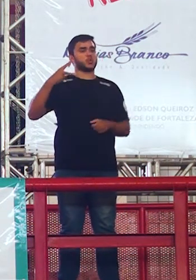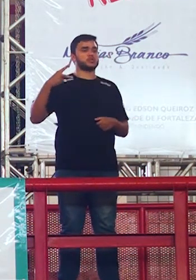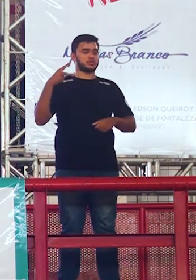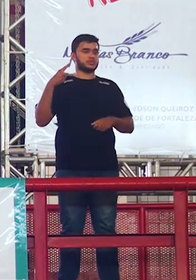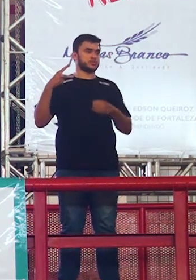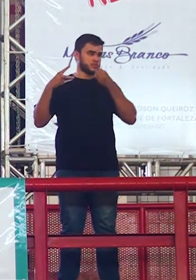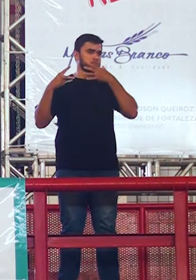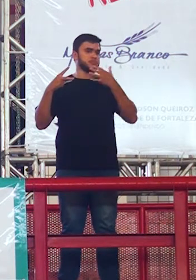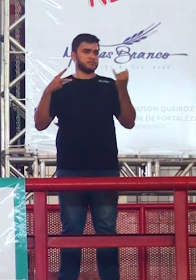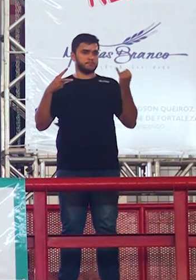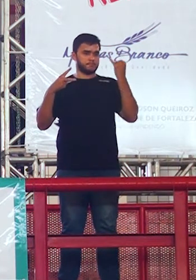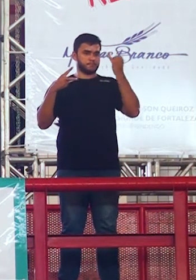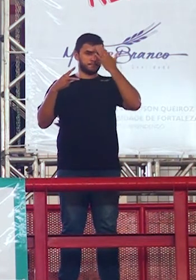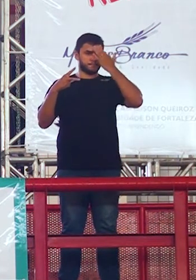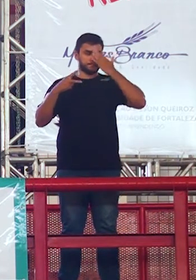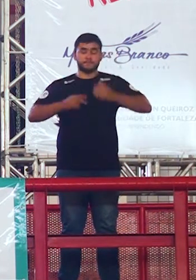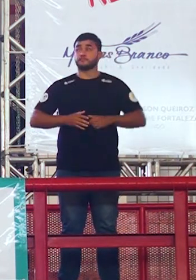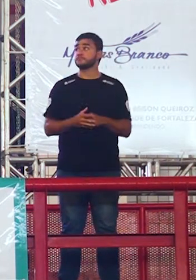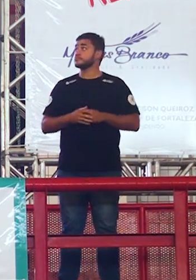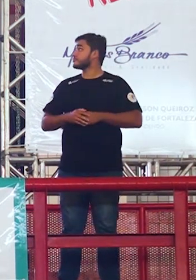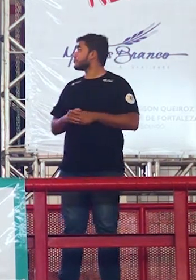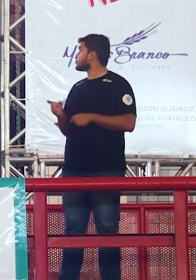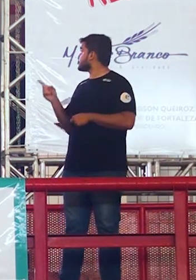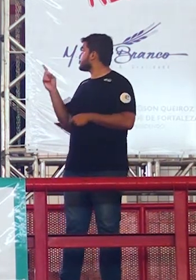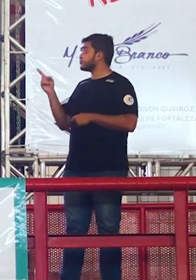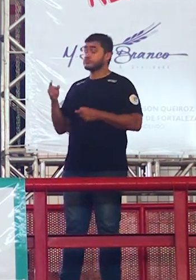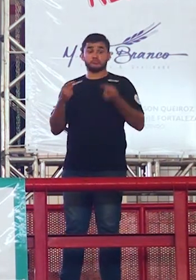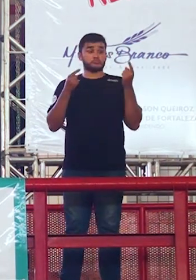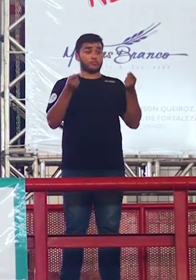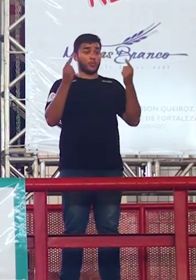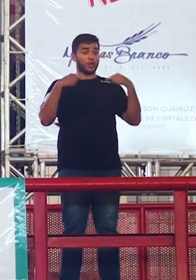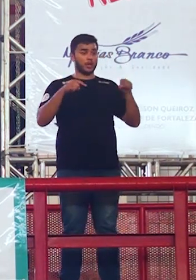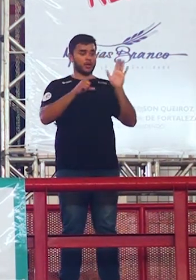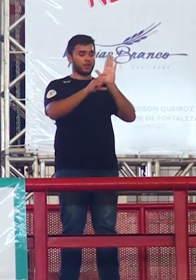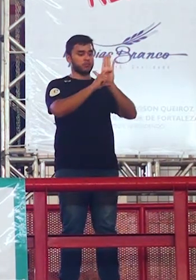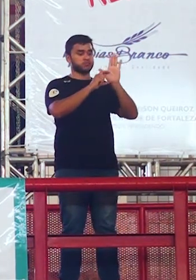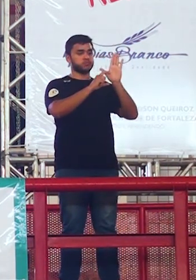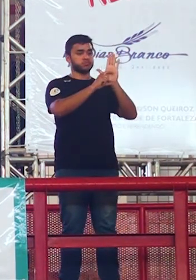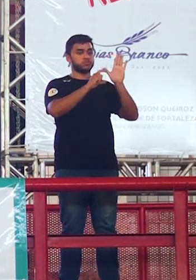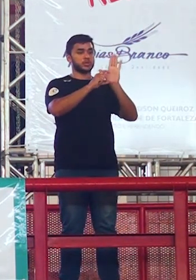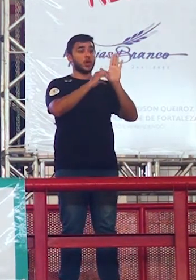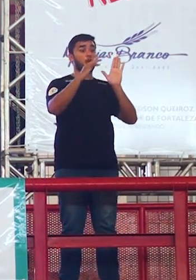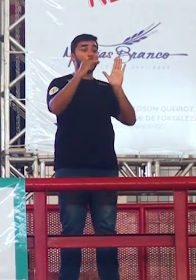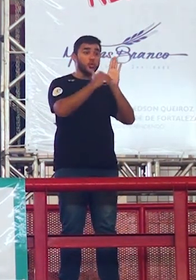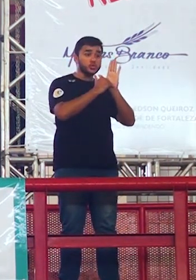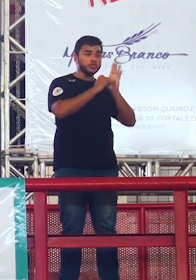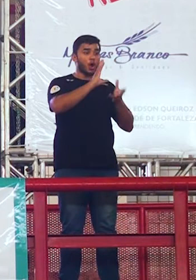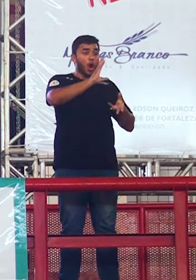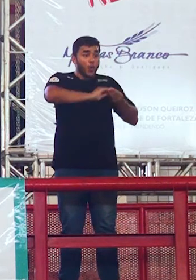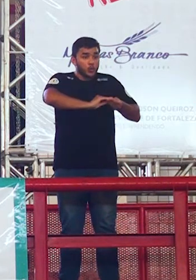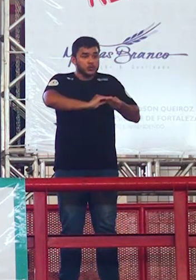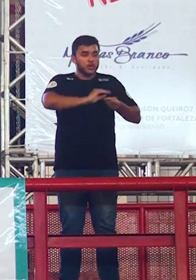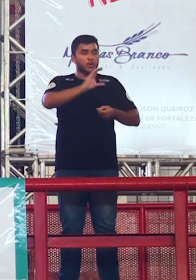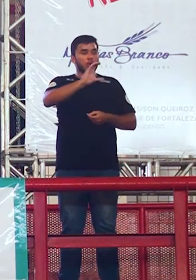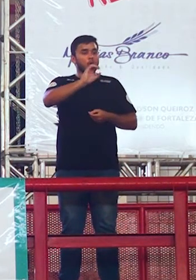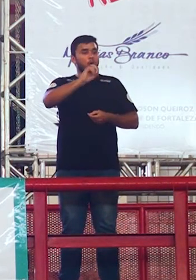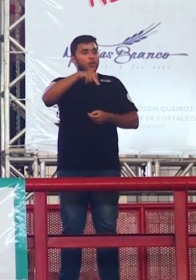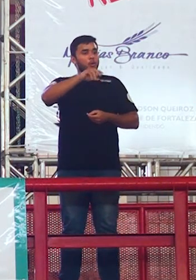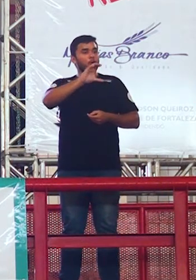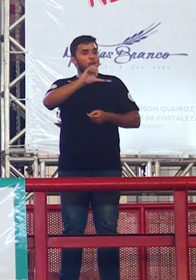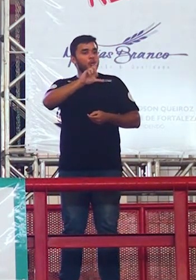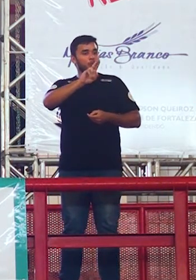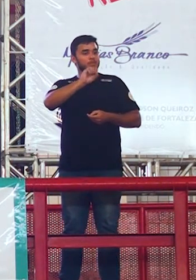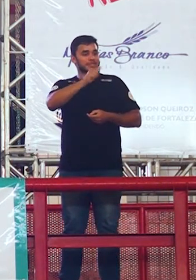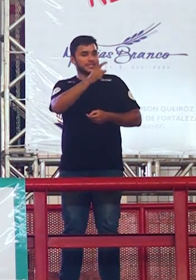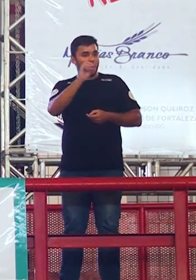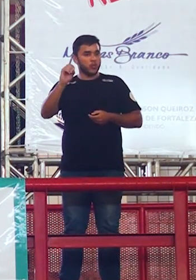trabalhar e a conclusão esse espaço que você vai fechar e resolver a gente